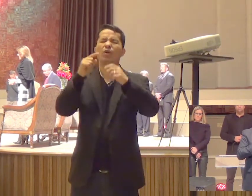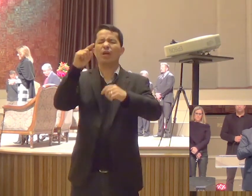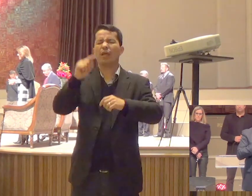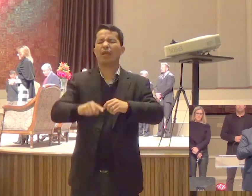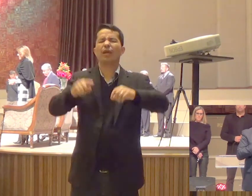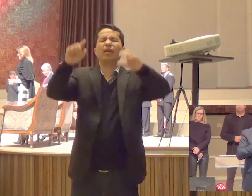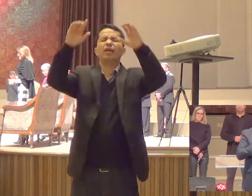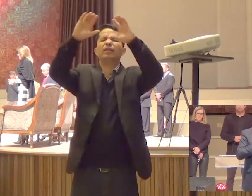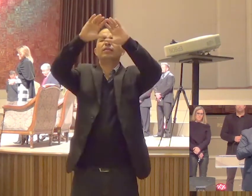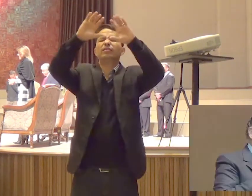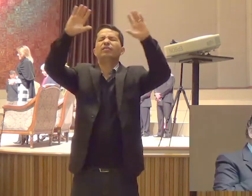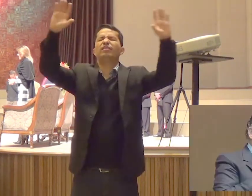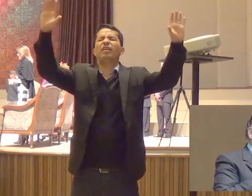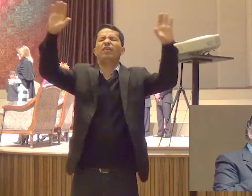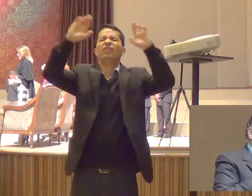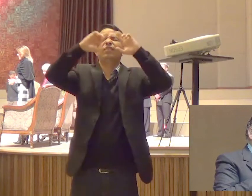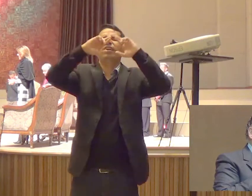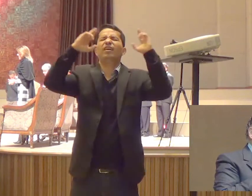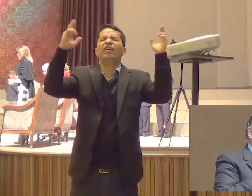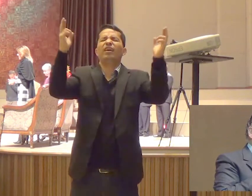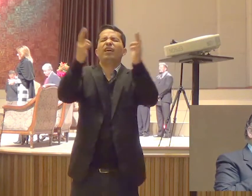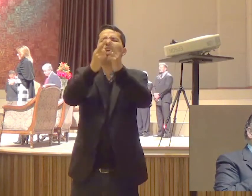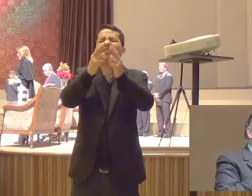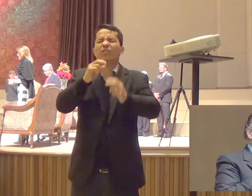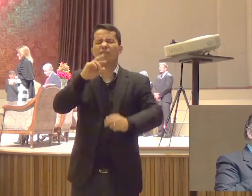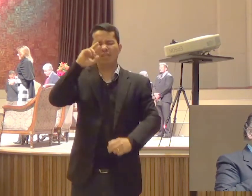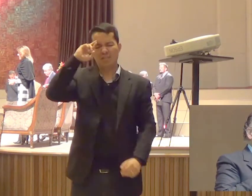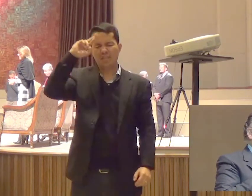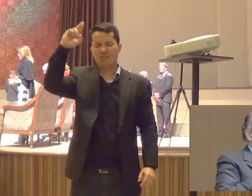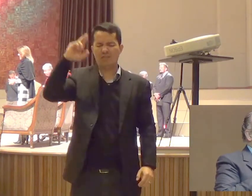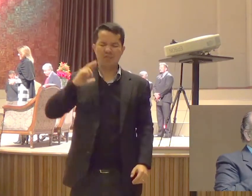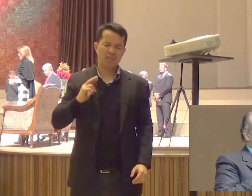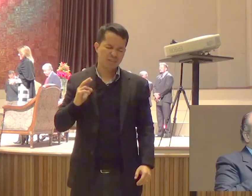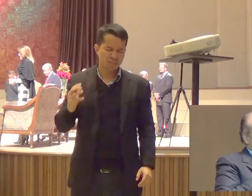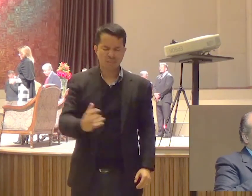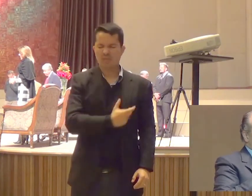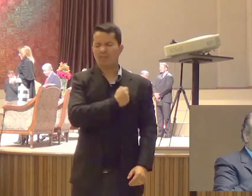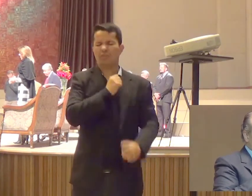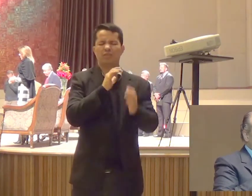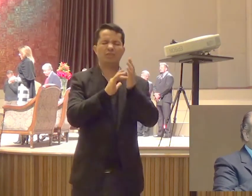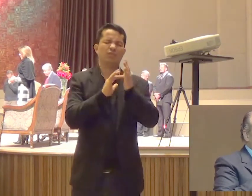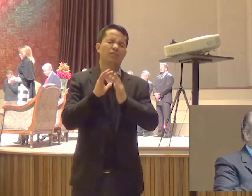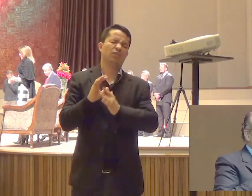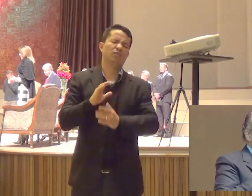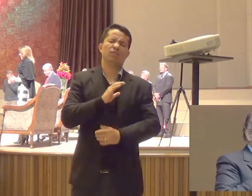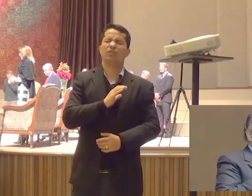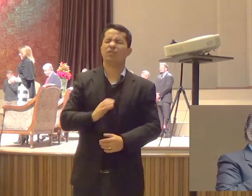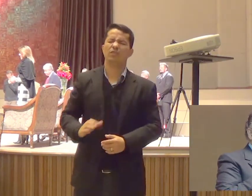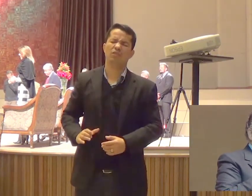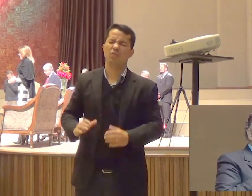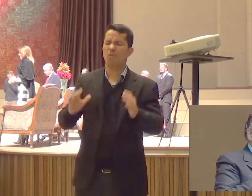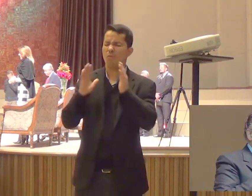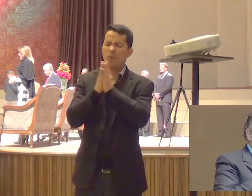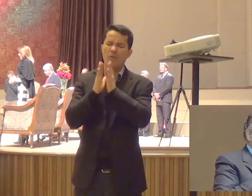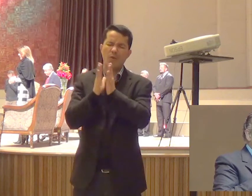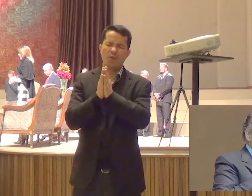Jesus Cristo Eu oro Senhor Para que cada um Aqui saiba Qual é a sua carreira E o seu ministério